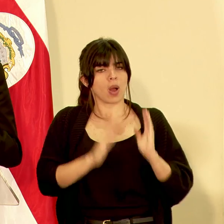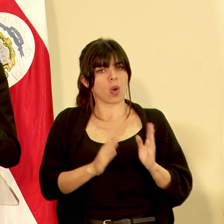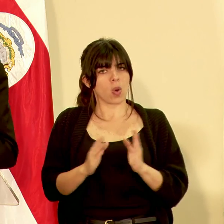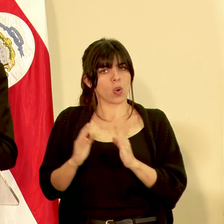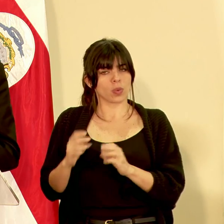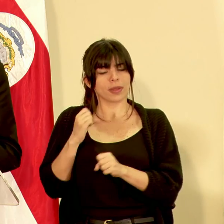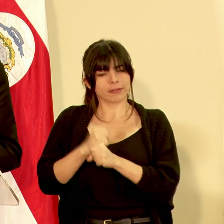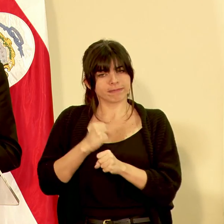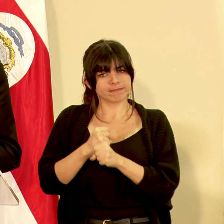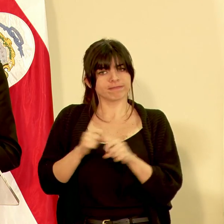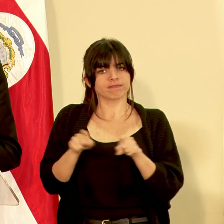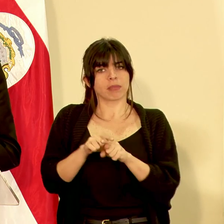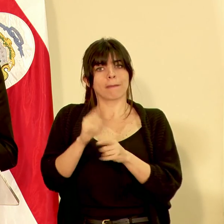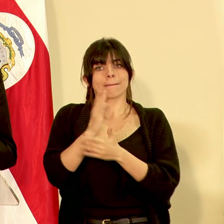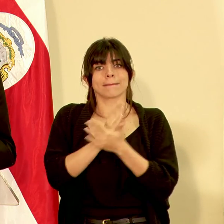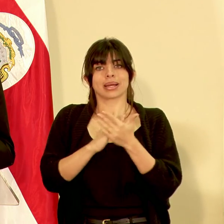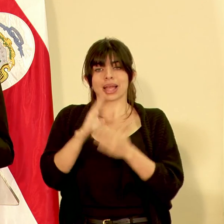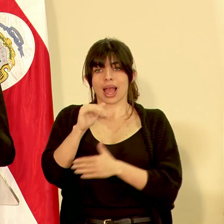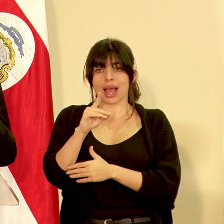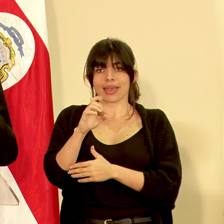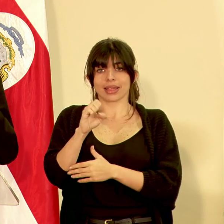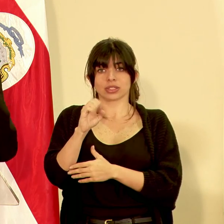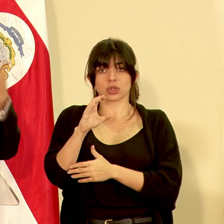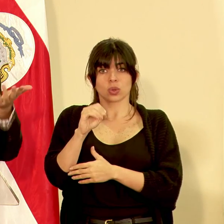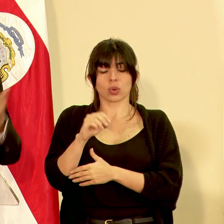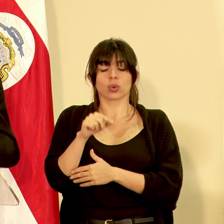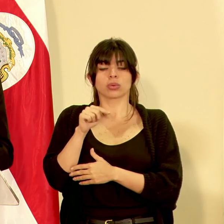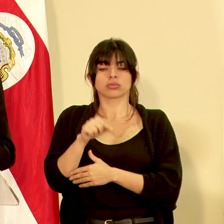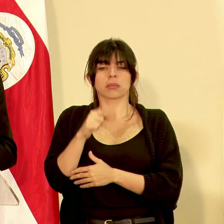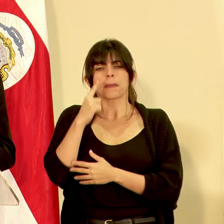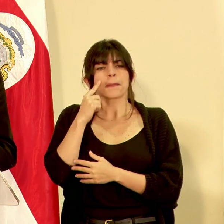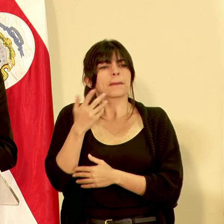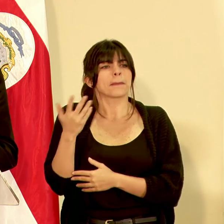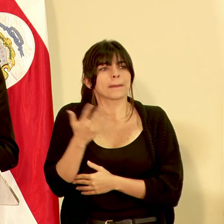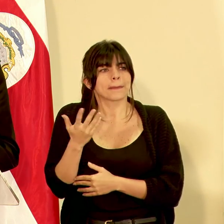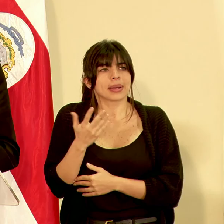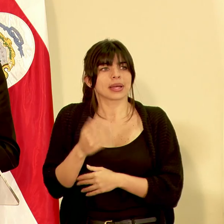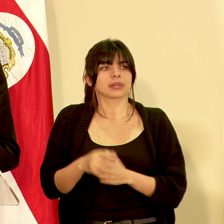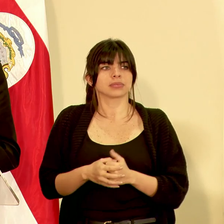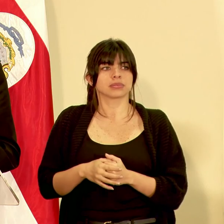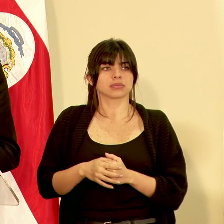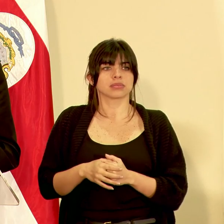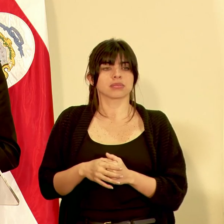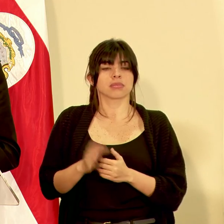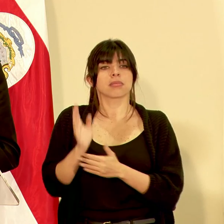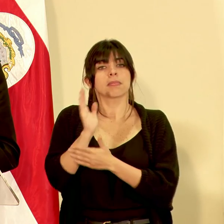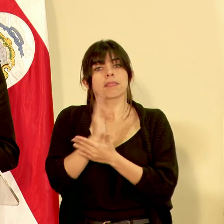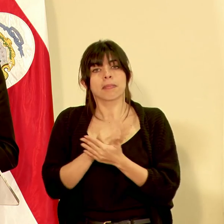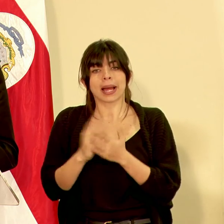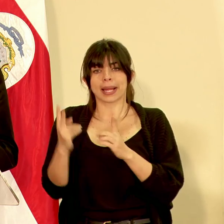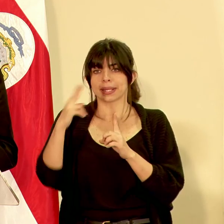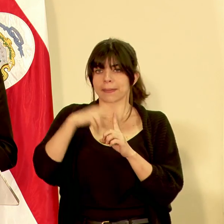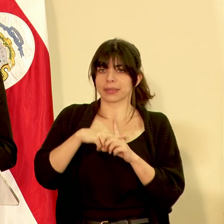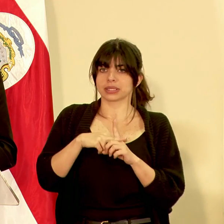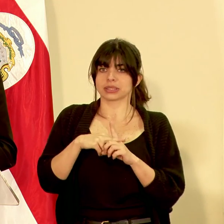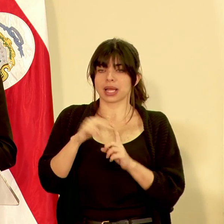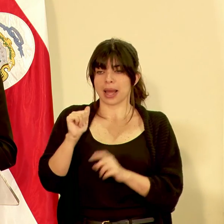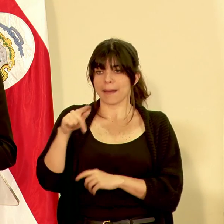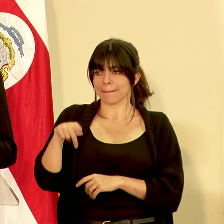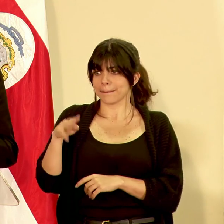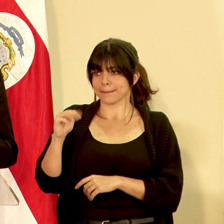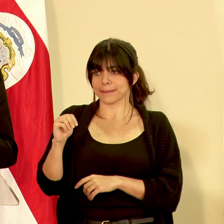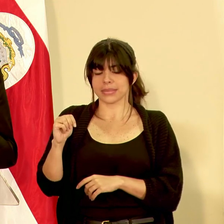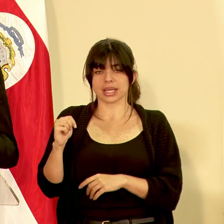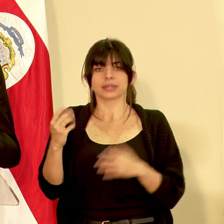que se ha venido trabajando también con la parte de CAESCO e inclusive viene como parte de la implementación de APM